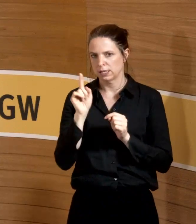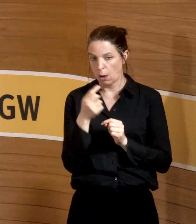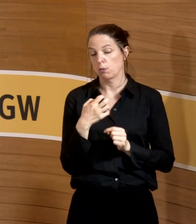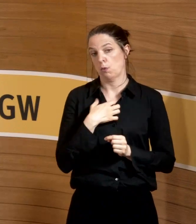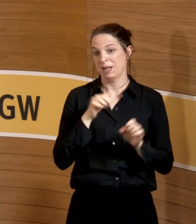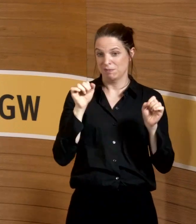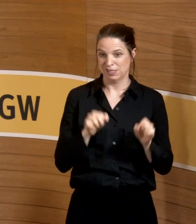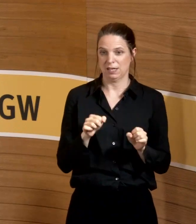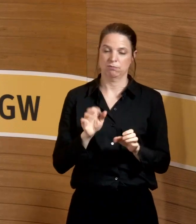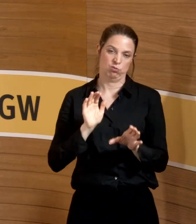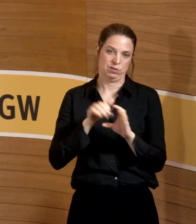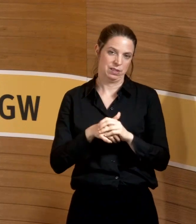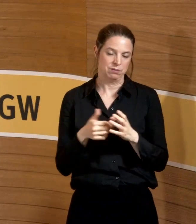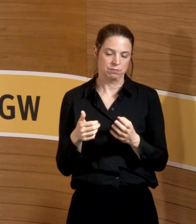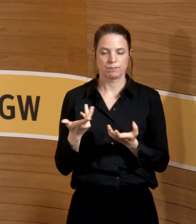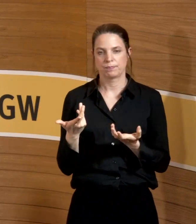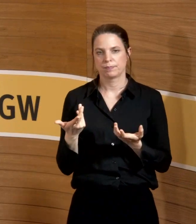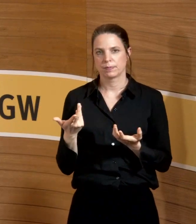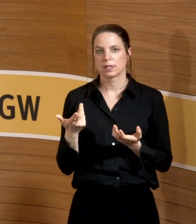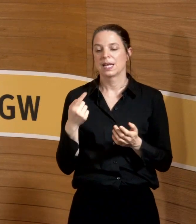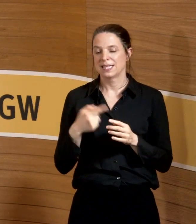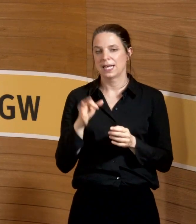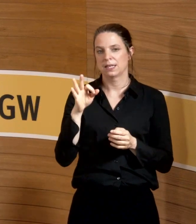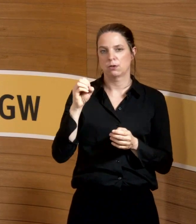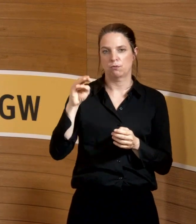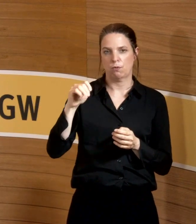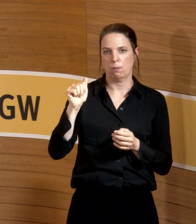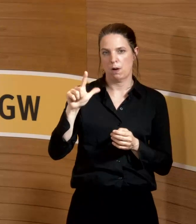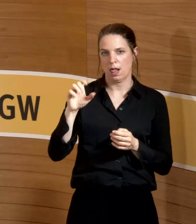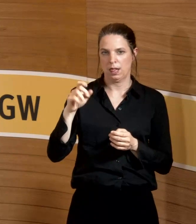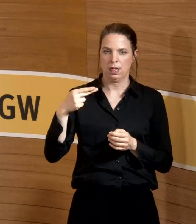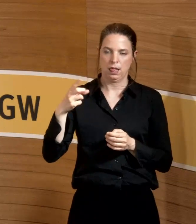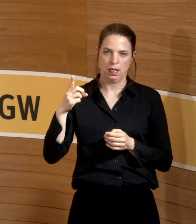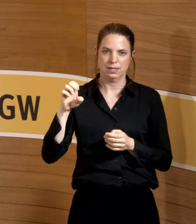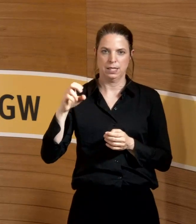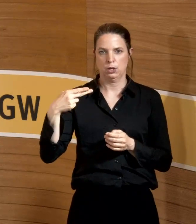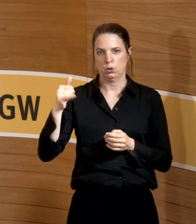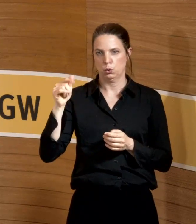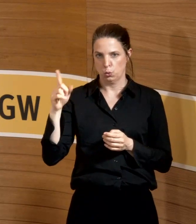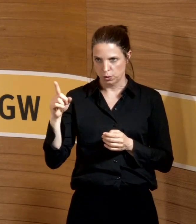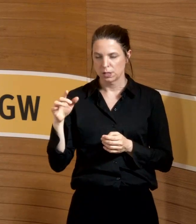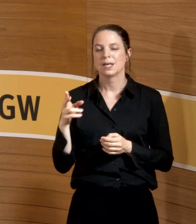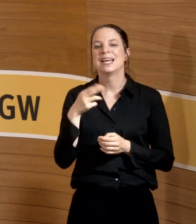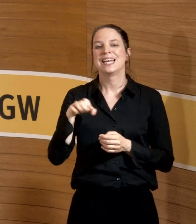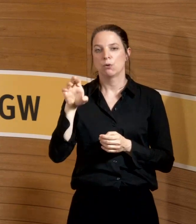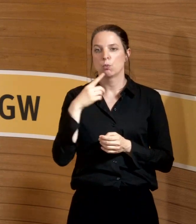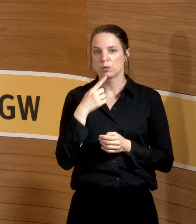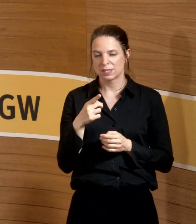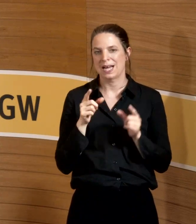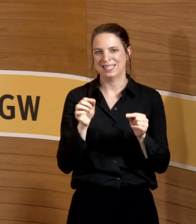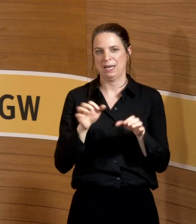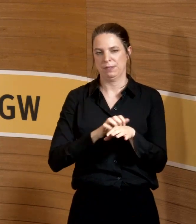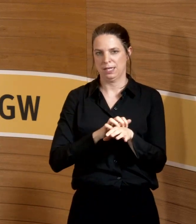ein Problem. Jetzt kommen wir zum Formaldehyd. Die EU hat es als potenziell Krebserzeugung, Kategorie